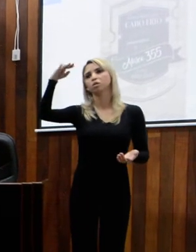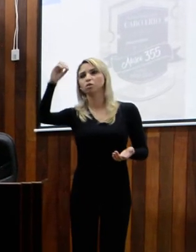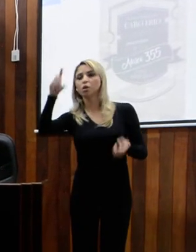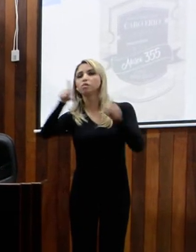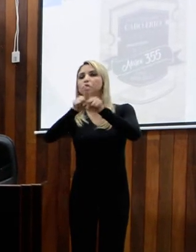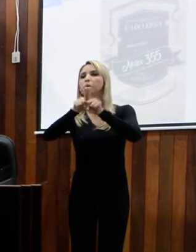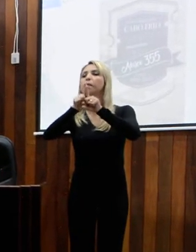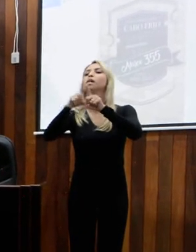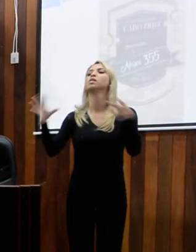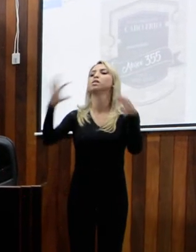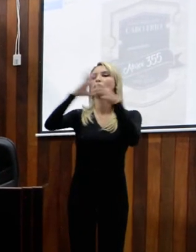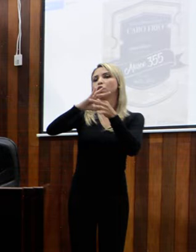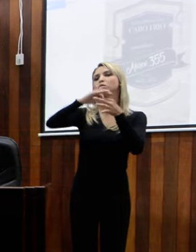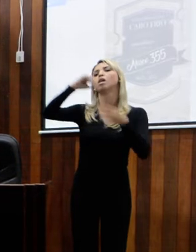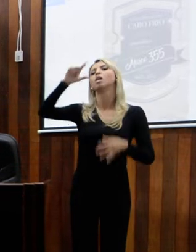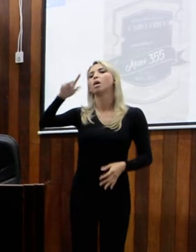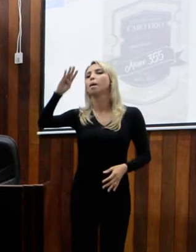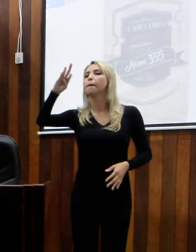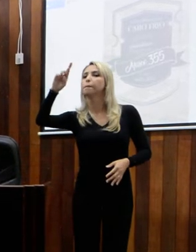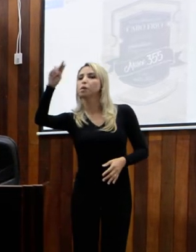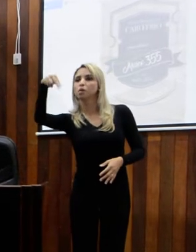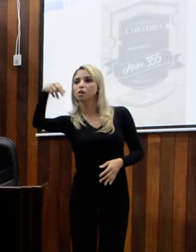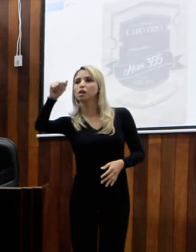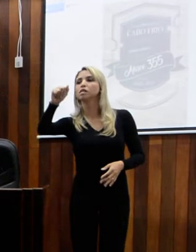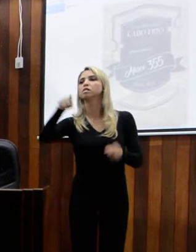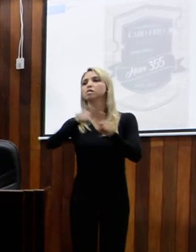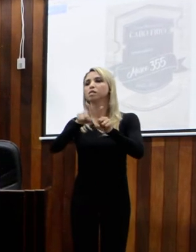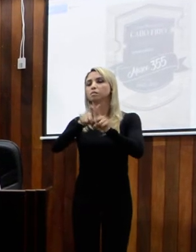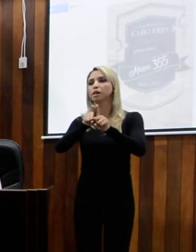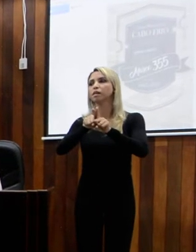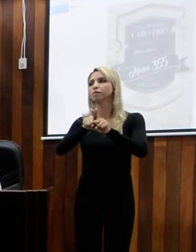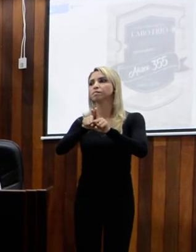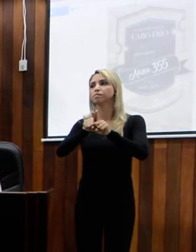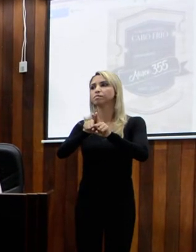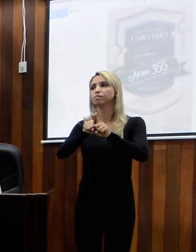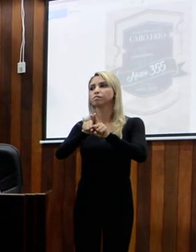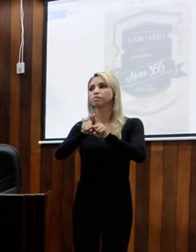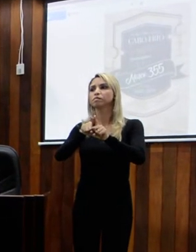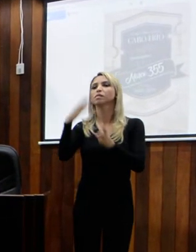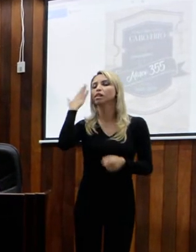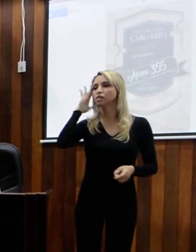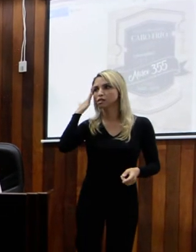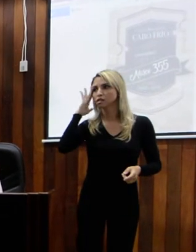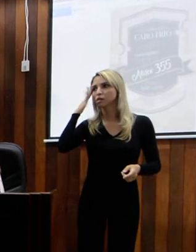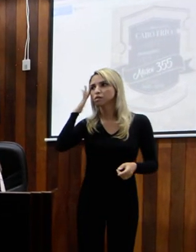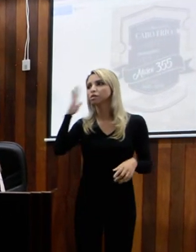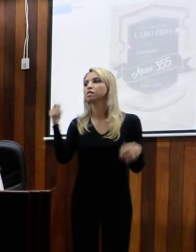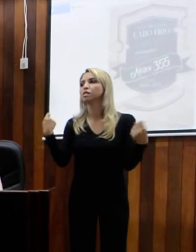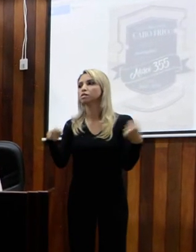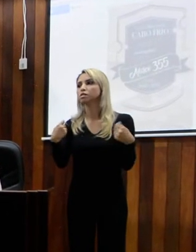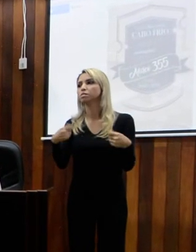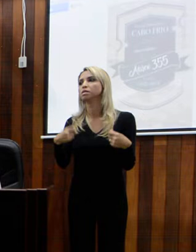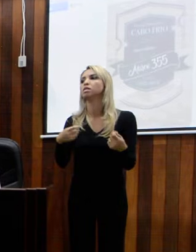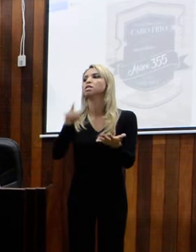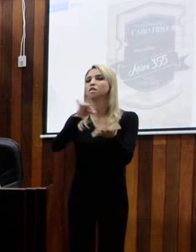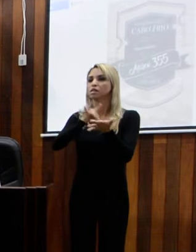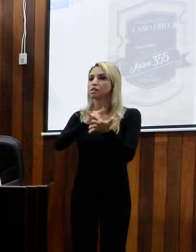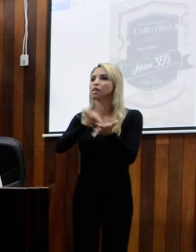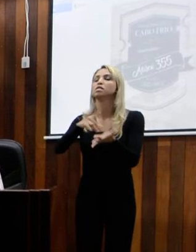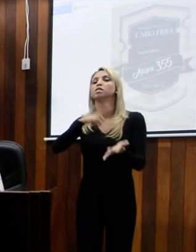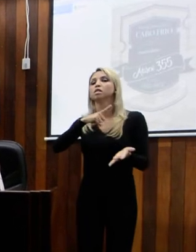como foi a nossa primeira edição, que vai ser apresentado daqui a pouco, mas buscando, Luiz, que o primeiro